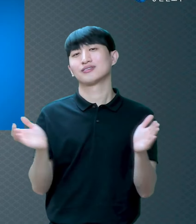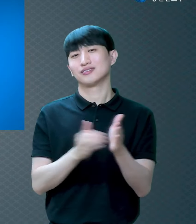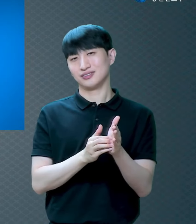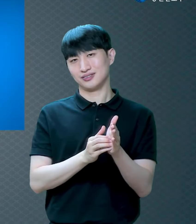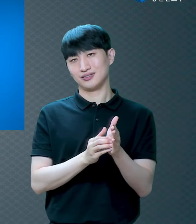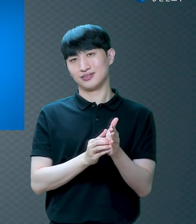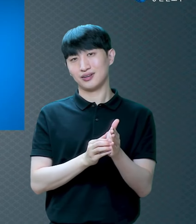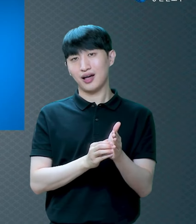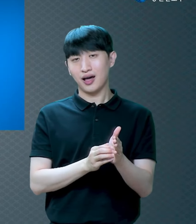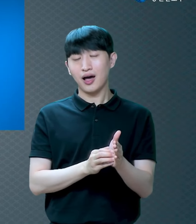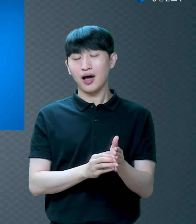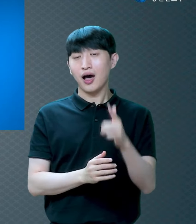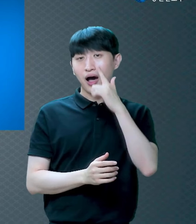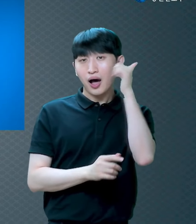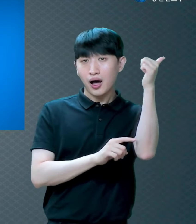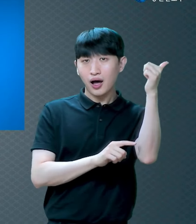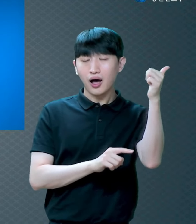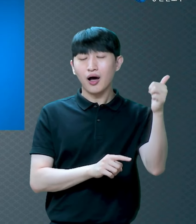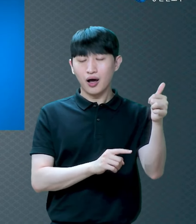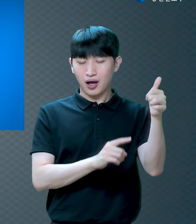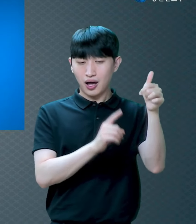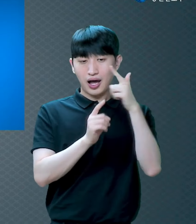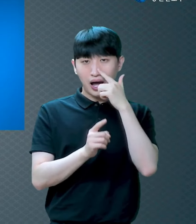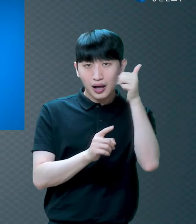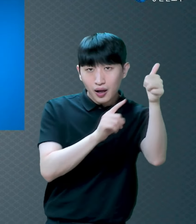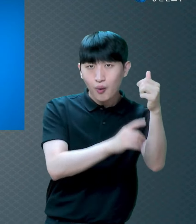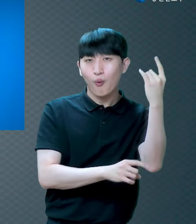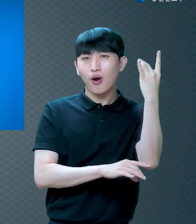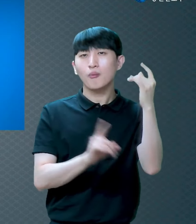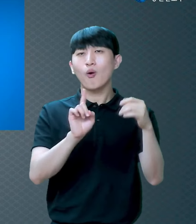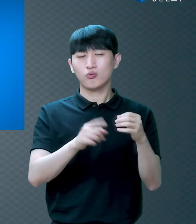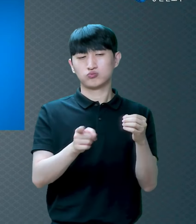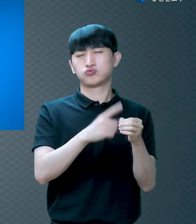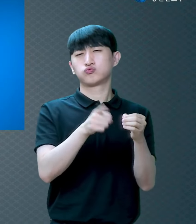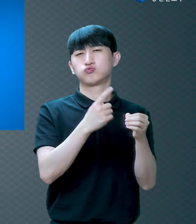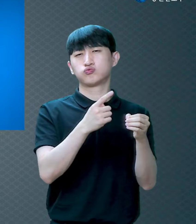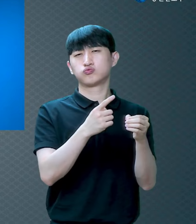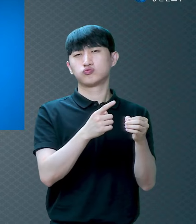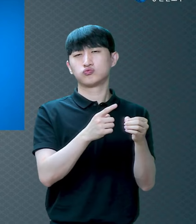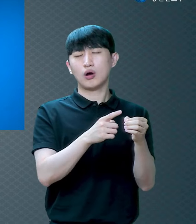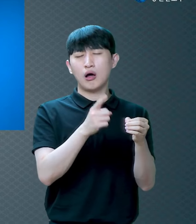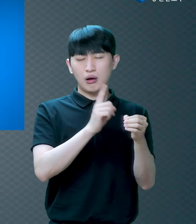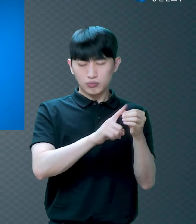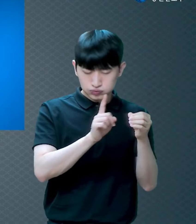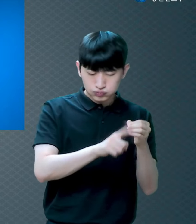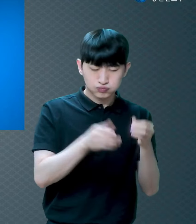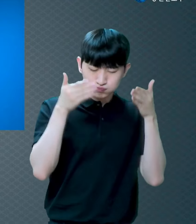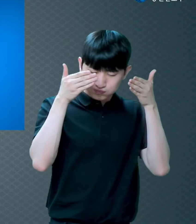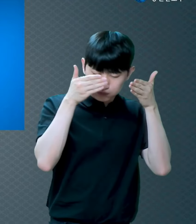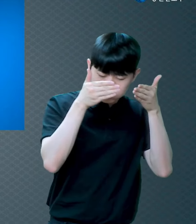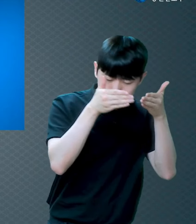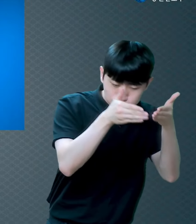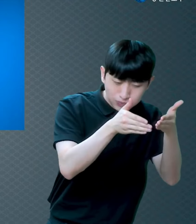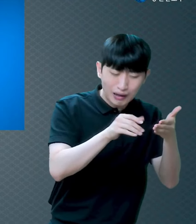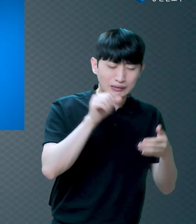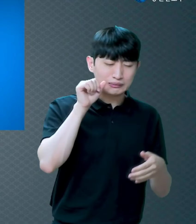심취하셨던 분이 후원을 받으셨어요 그리고 야 우리 집이 천국이다 라고 얘기합니다